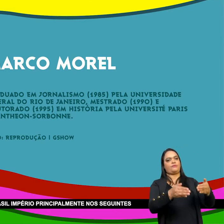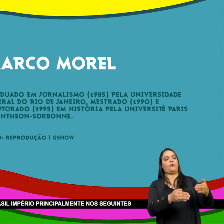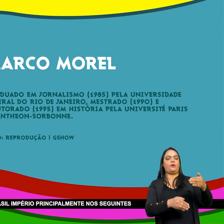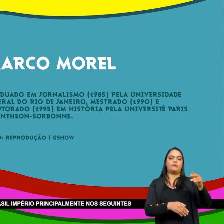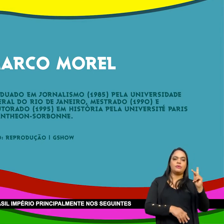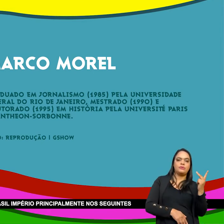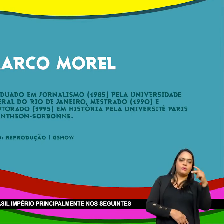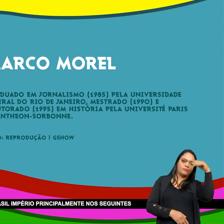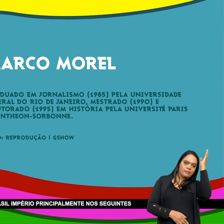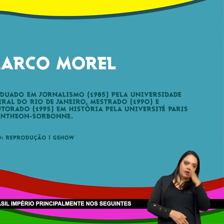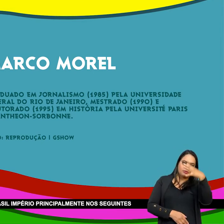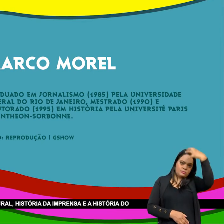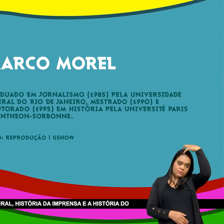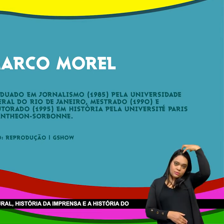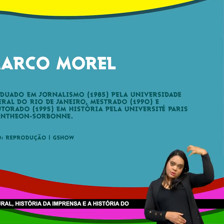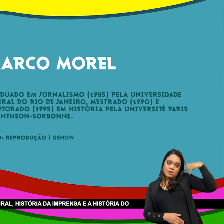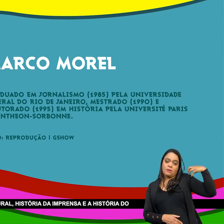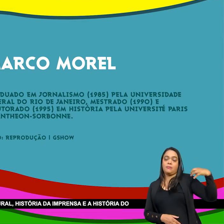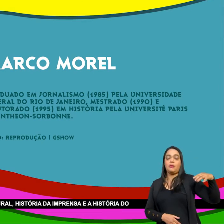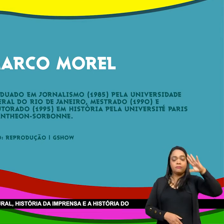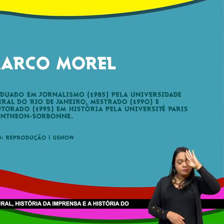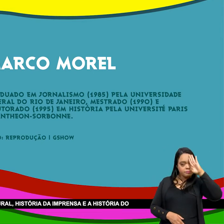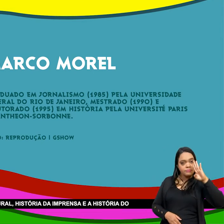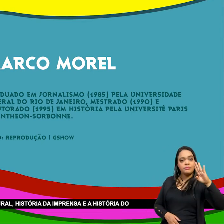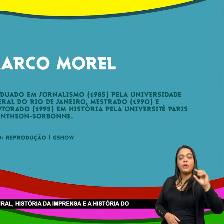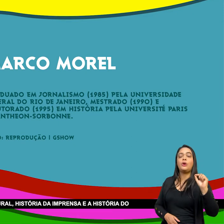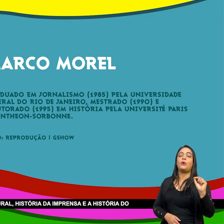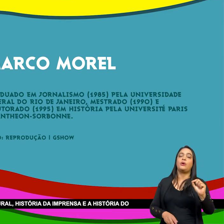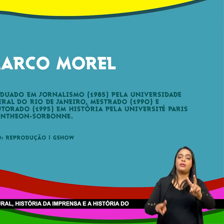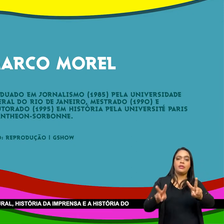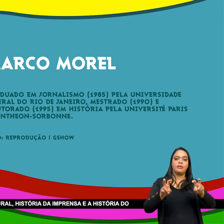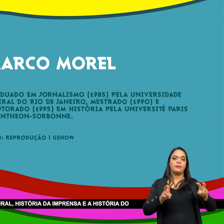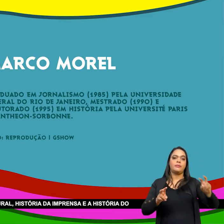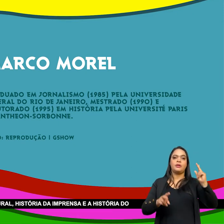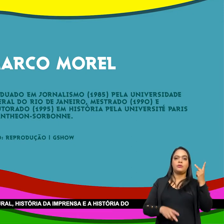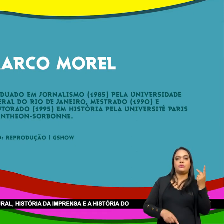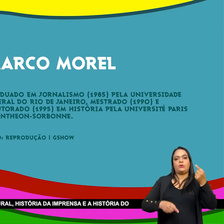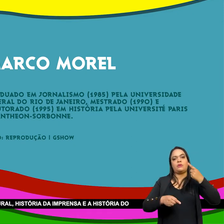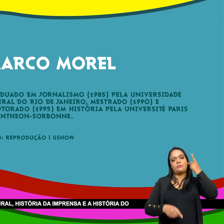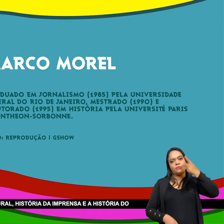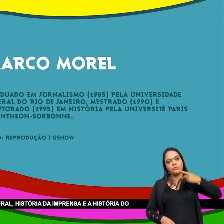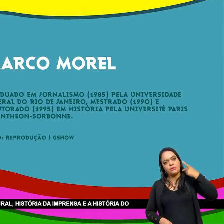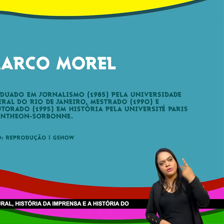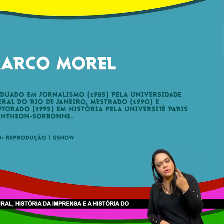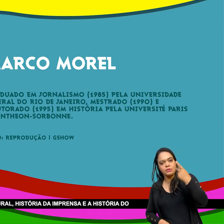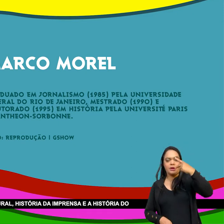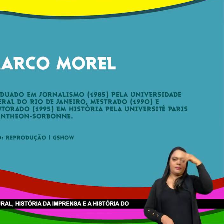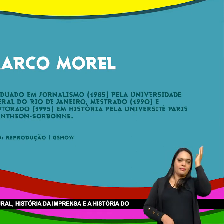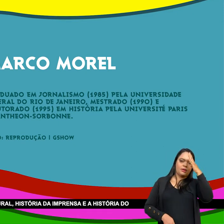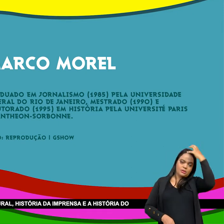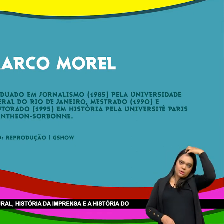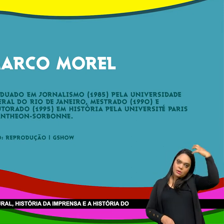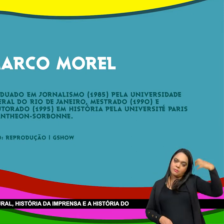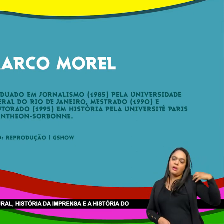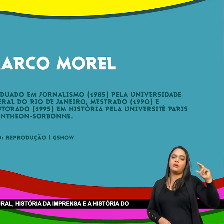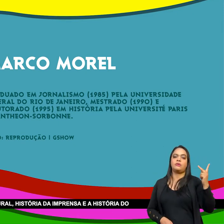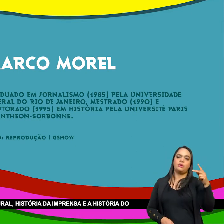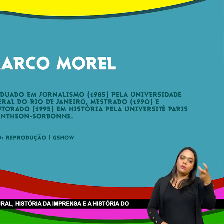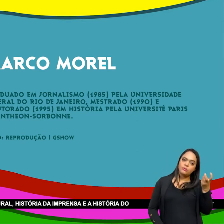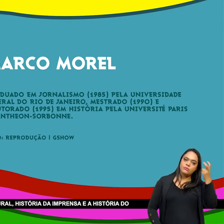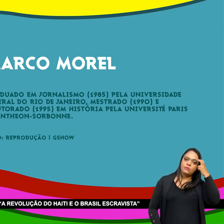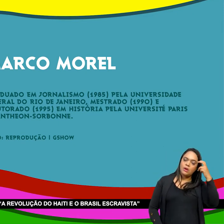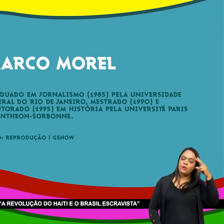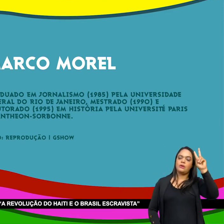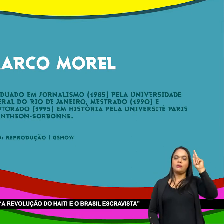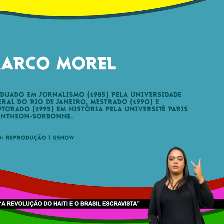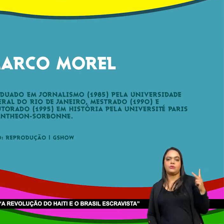Império Principalmente nos seguintes temas História política, Brasil e Império História cultural, História da Imprensa e